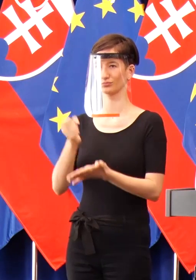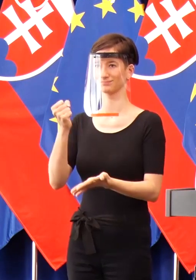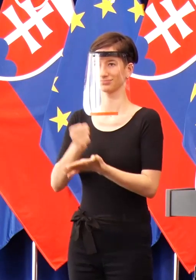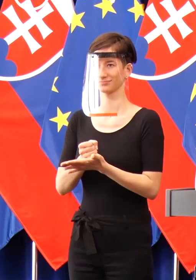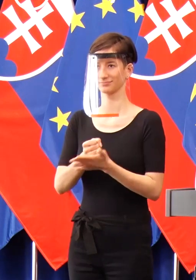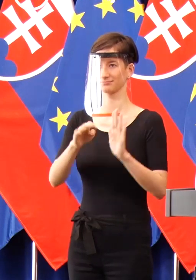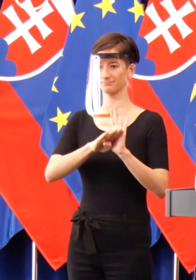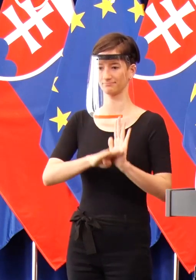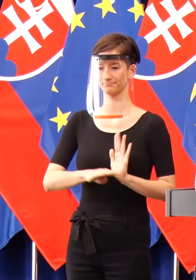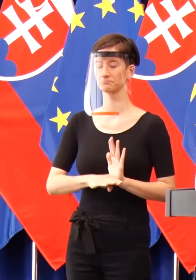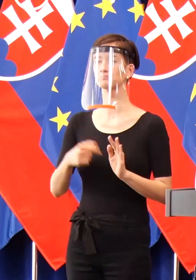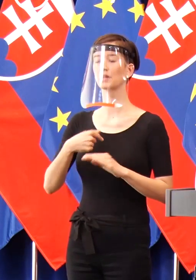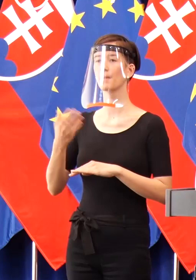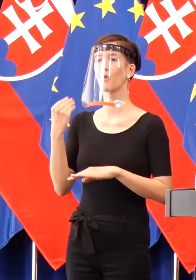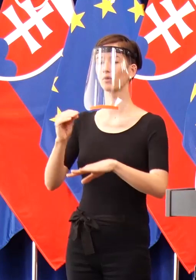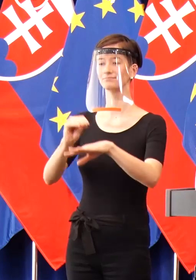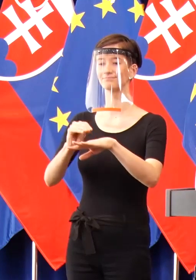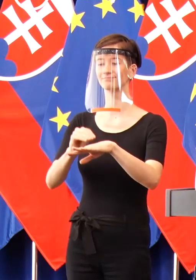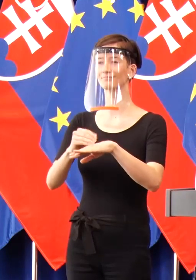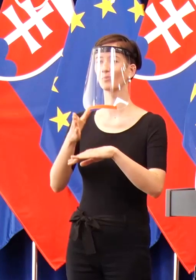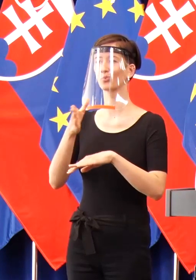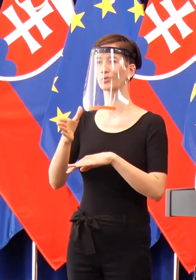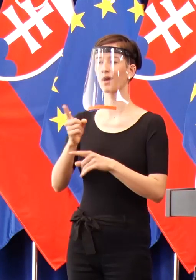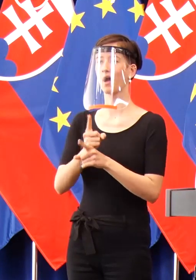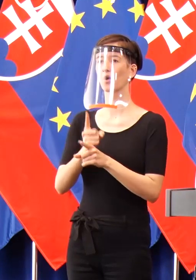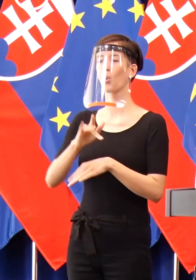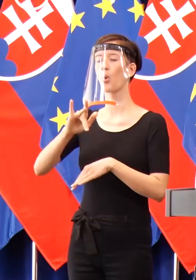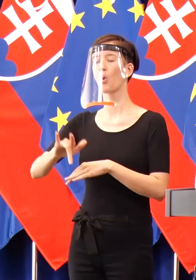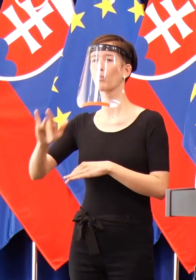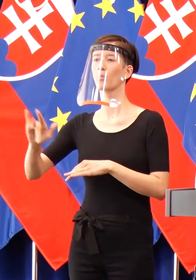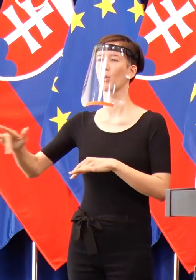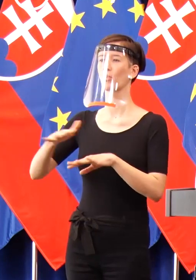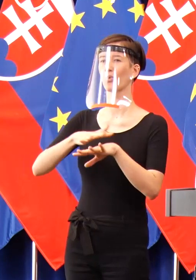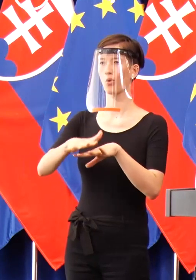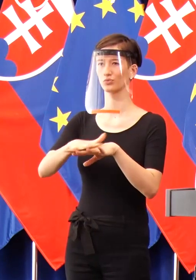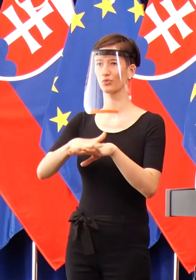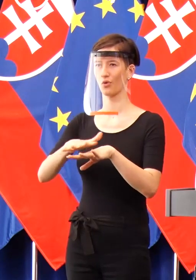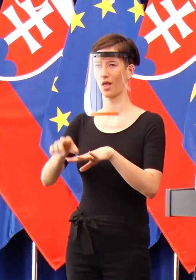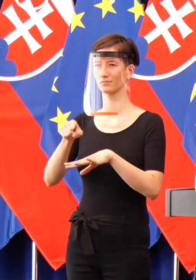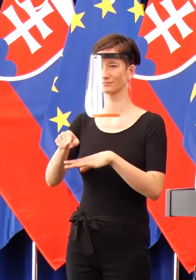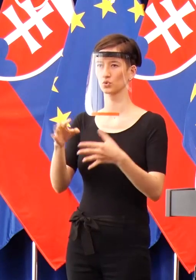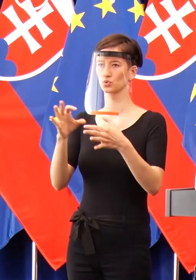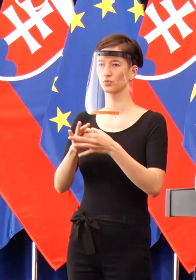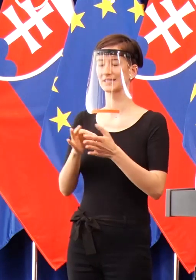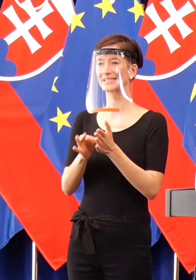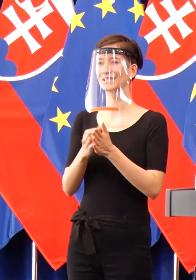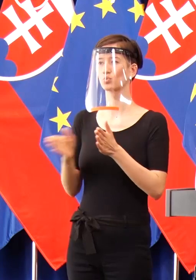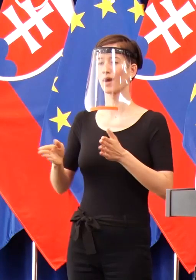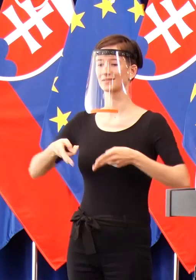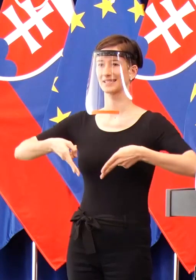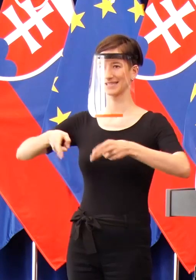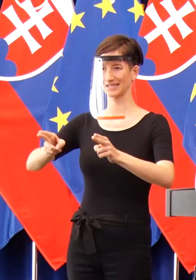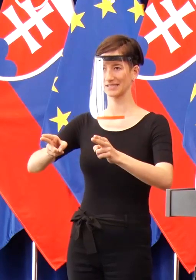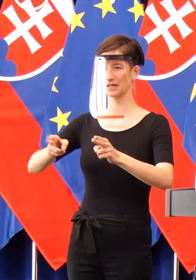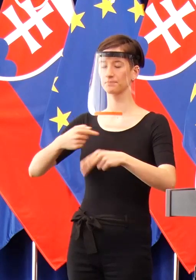že budú sa robiť len námatkové kontroly. Ešte aj s tým povedané, že samozrejme, že nedokážeme kontrolovať každého